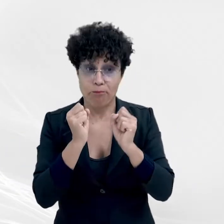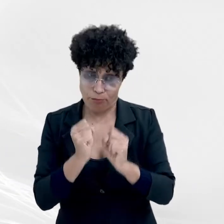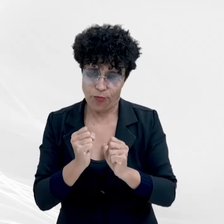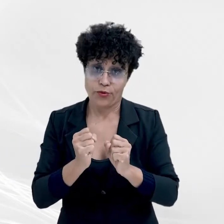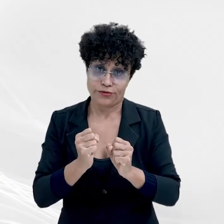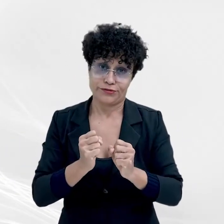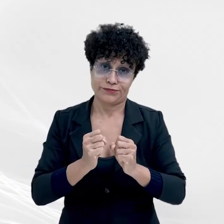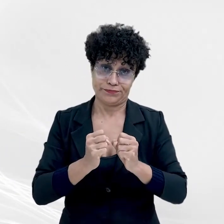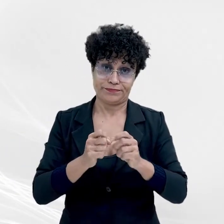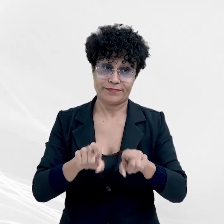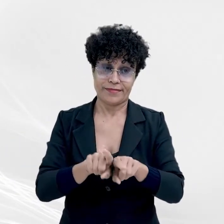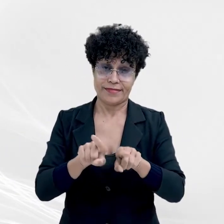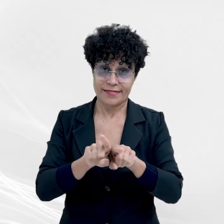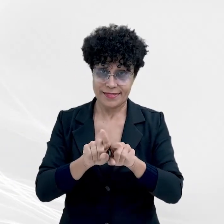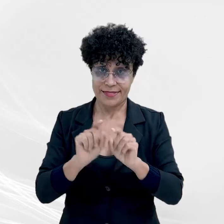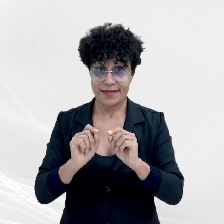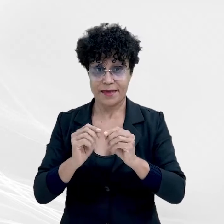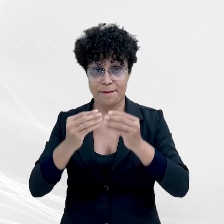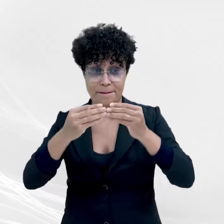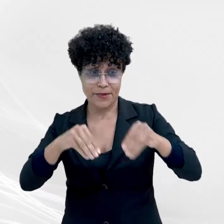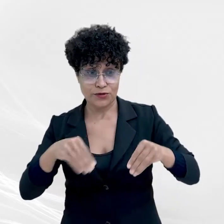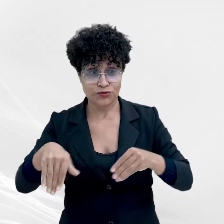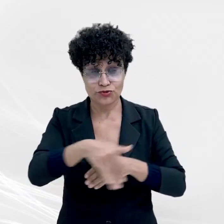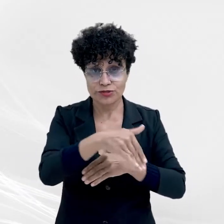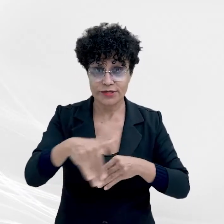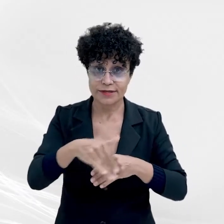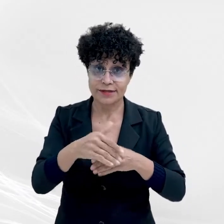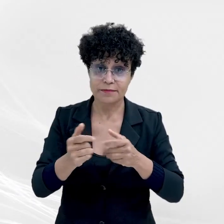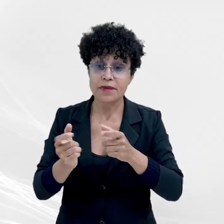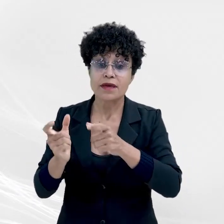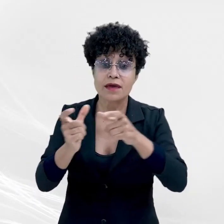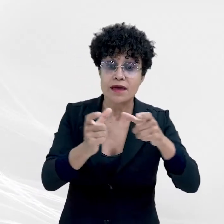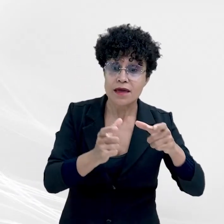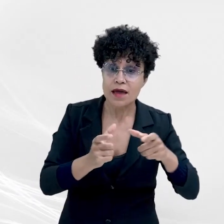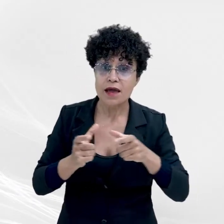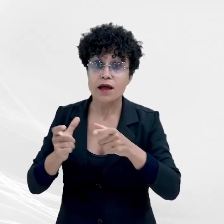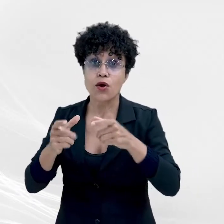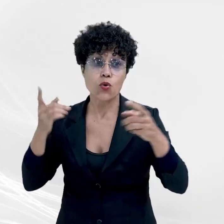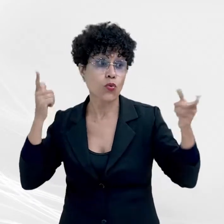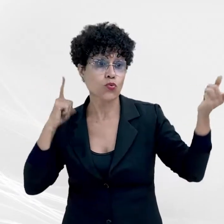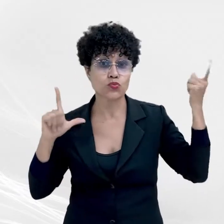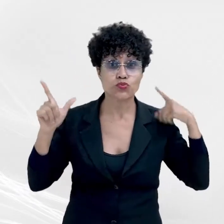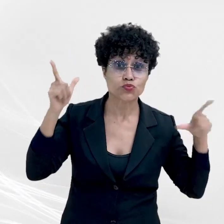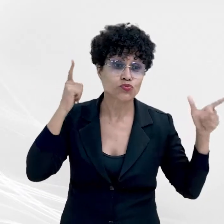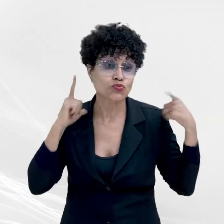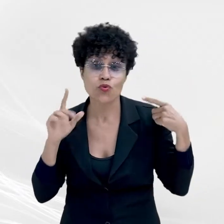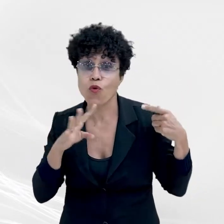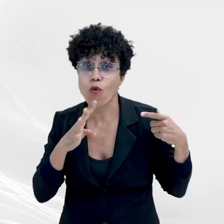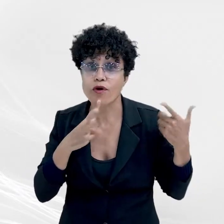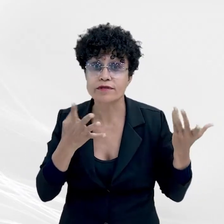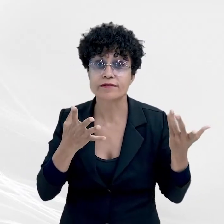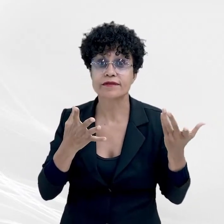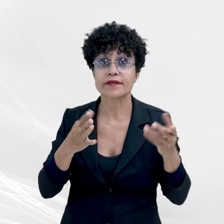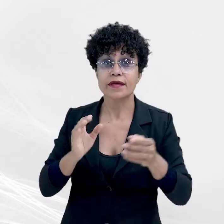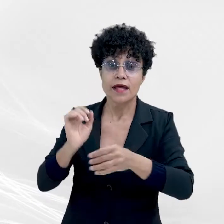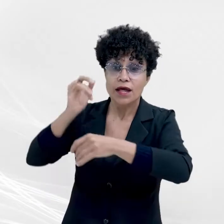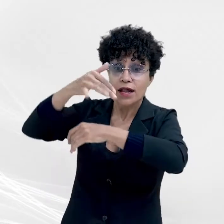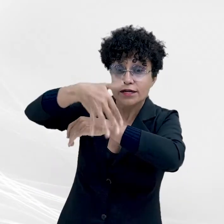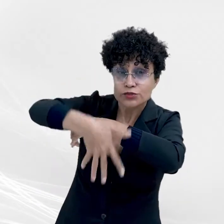inclusive aquelas que abastecem pontos turísticos conhecidos da região, como a Cachoeira da Mulata, em